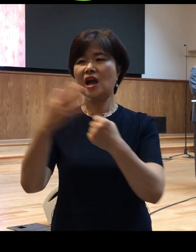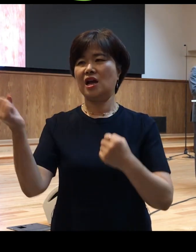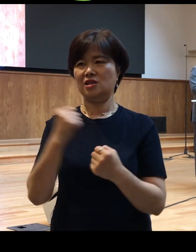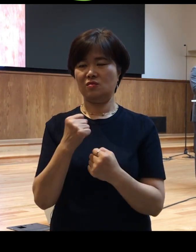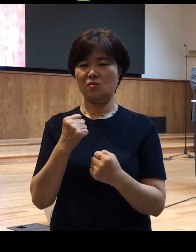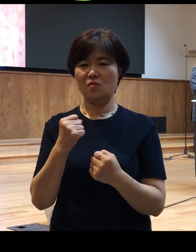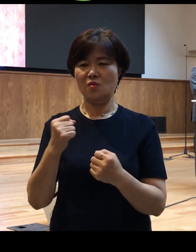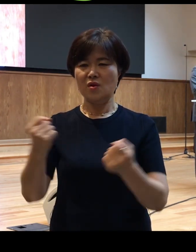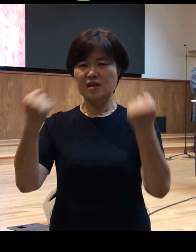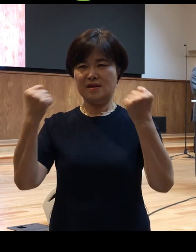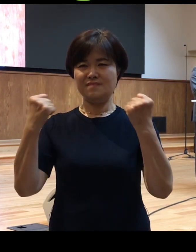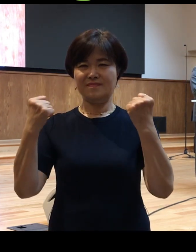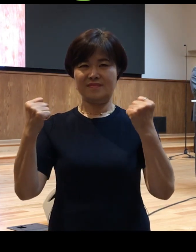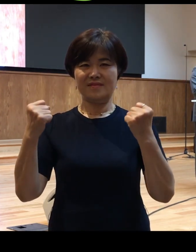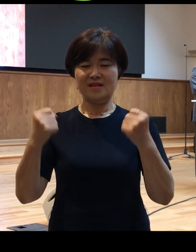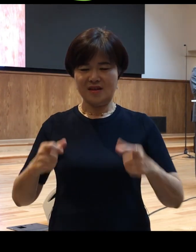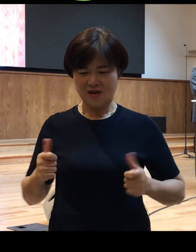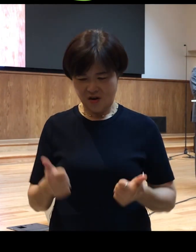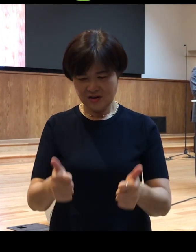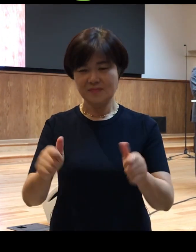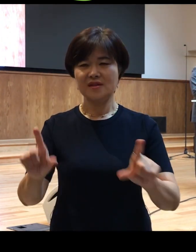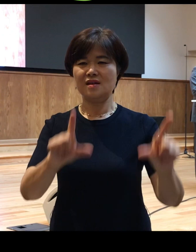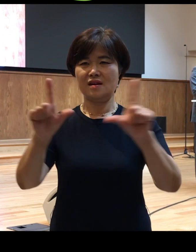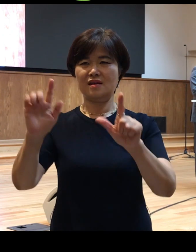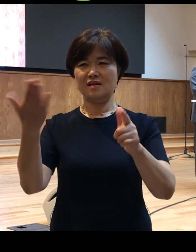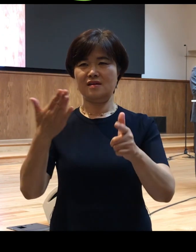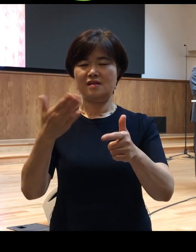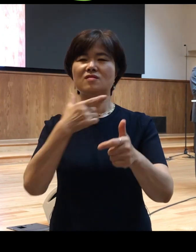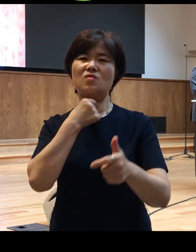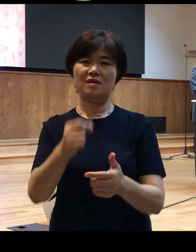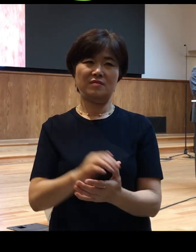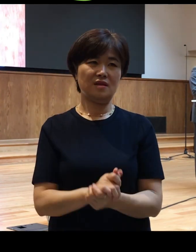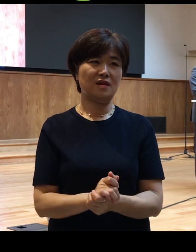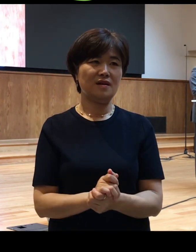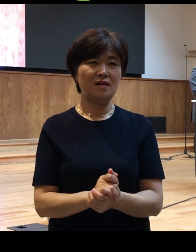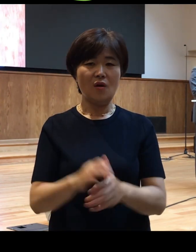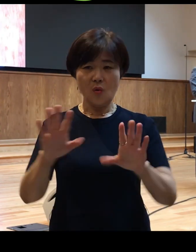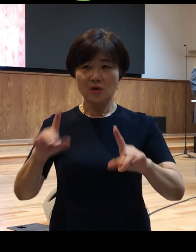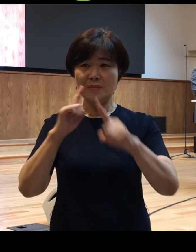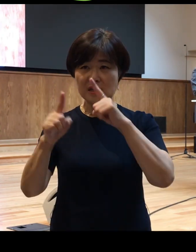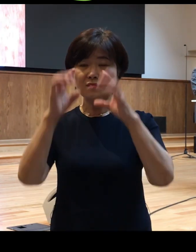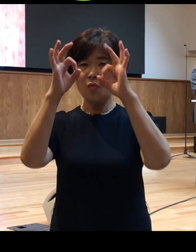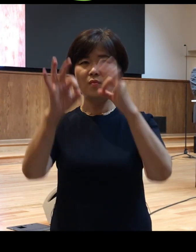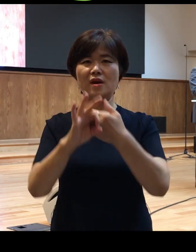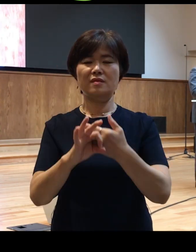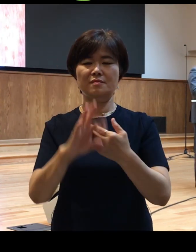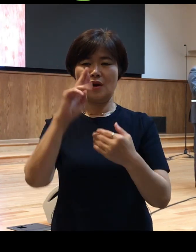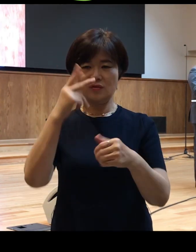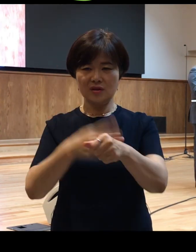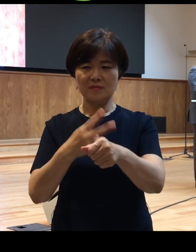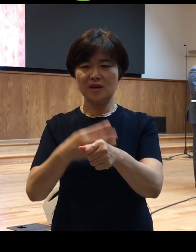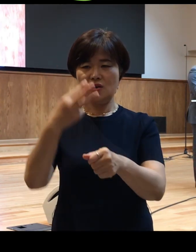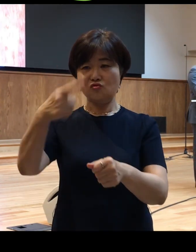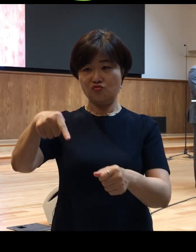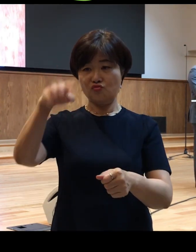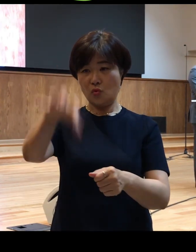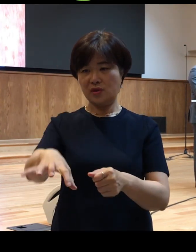힘있게 살아가실 수 있기를 간절히 소원합니다 본문에 보면 바울이 루스드라에서 만난 한 사람